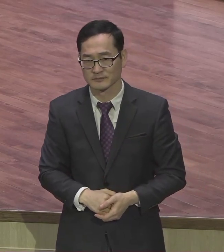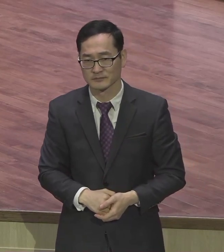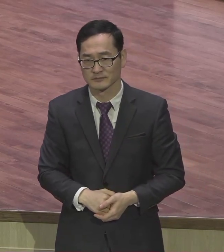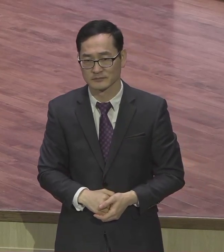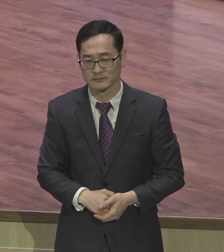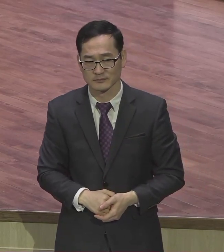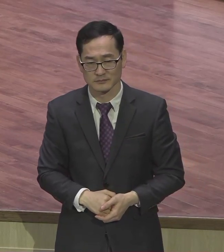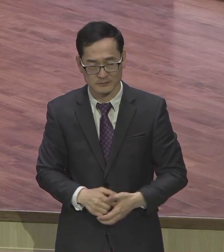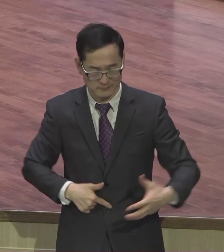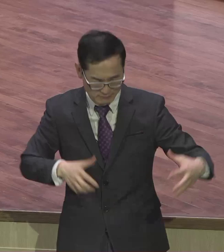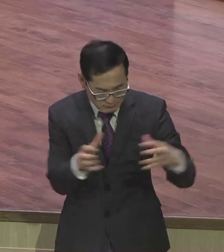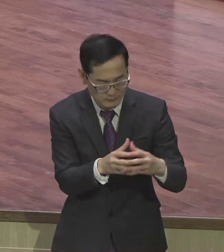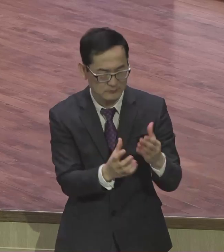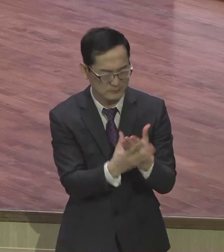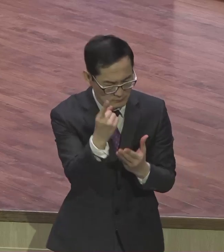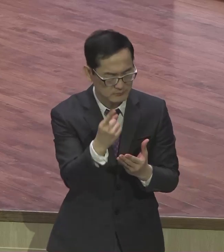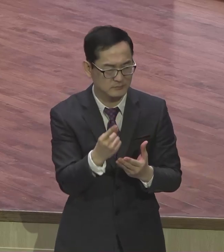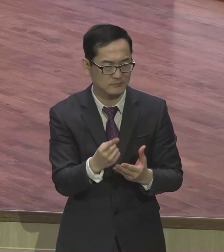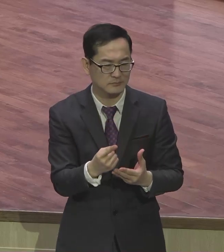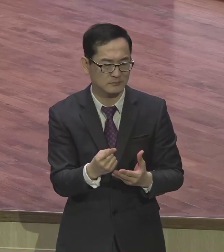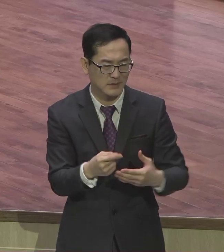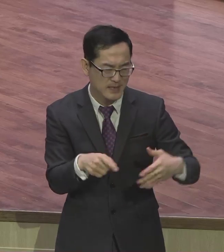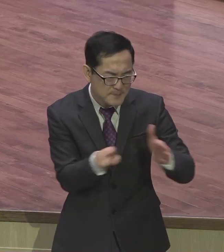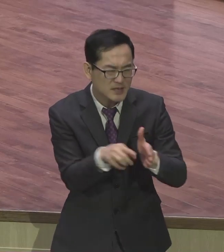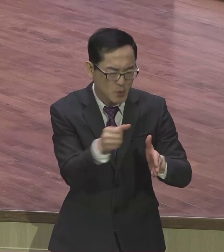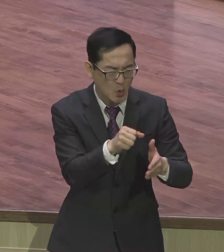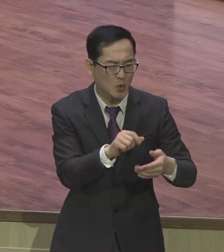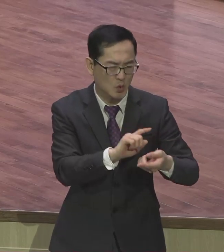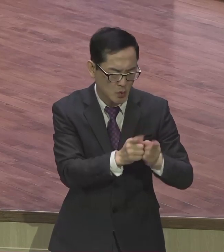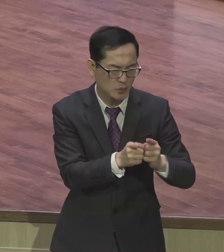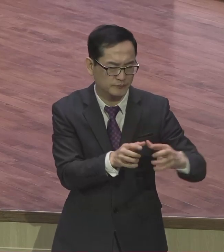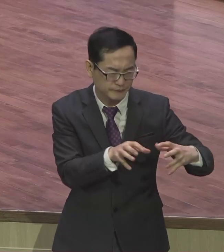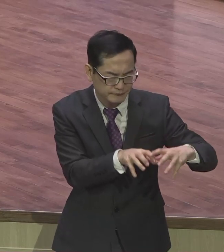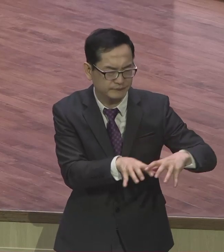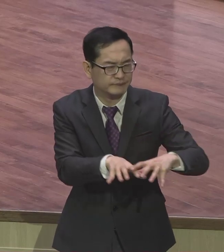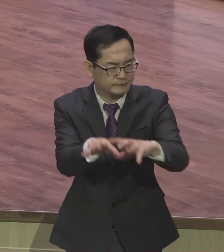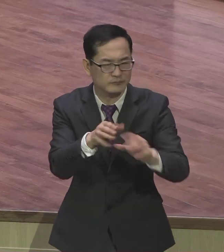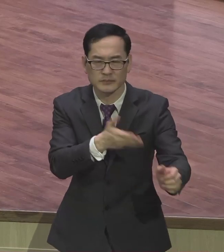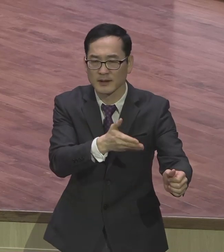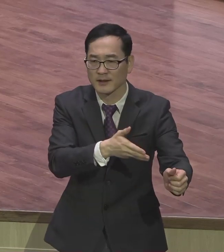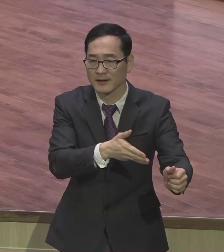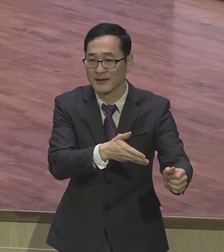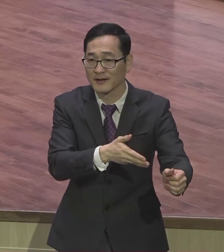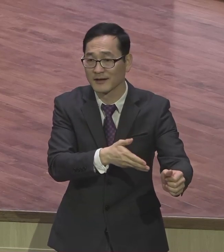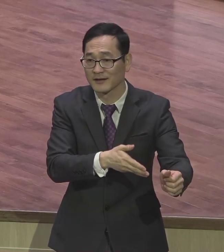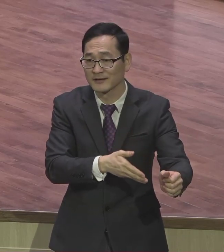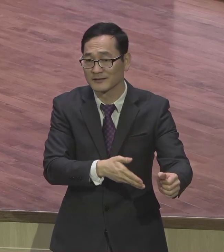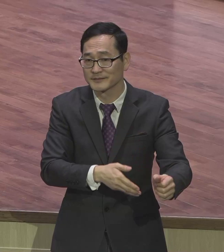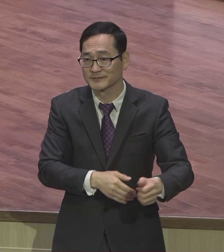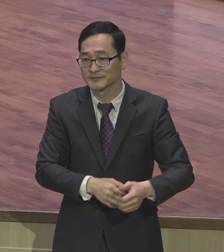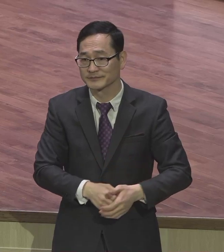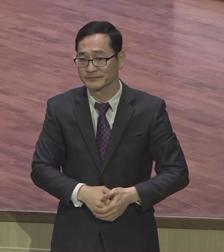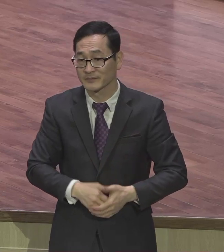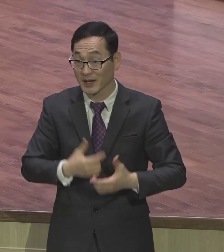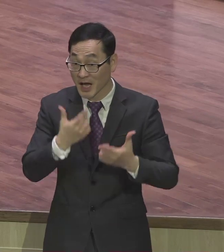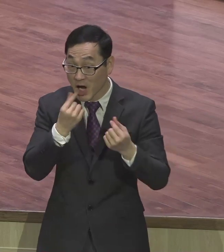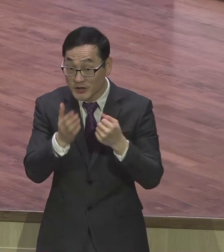같이 믿음이 경조하라 그래서 우리가 우리 교회에서는 공동체라는 표현을 사용합니다